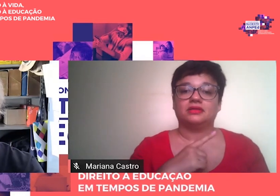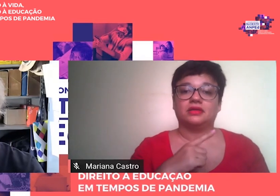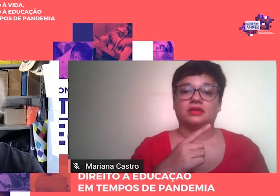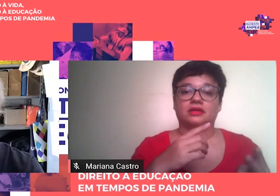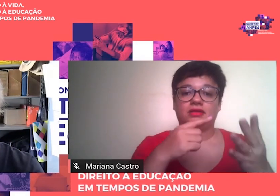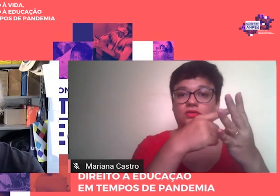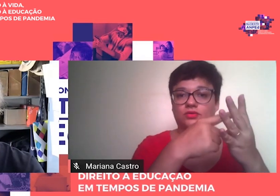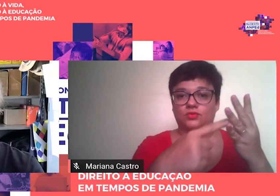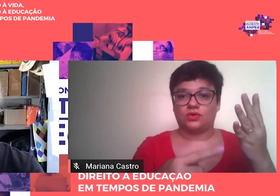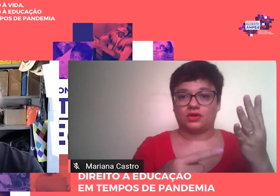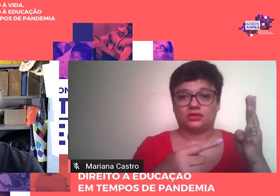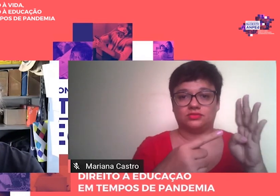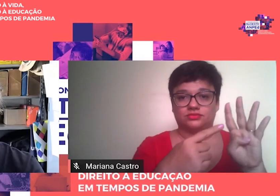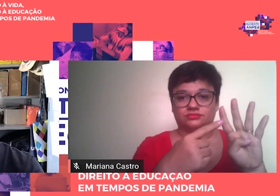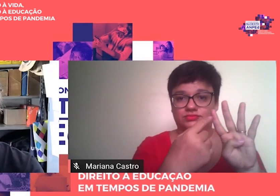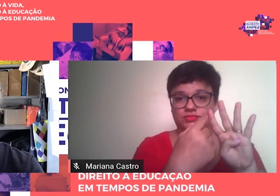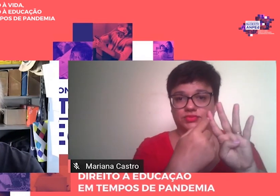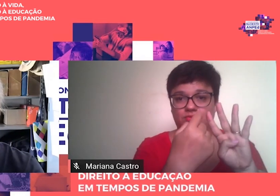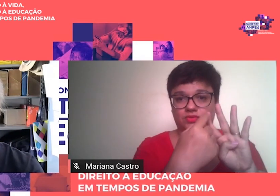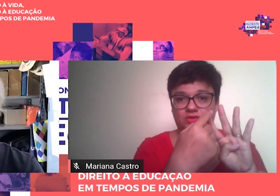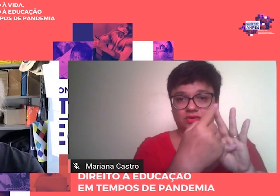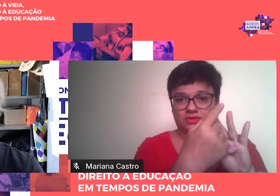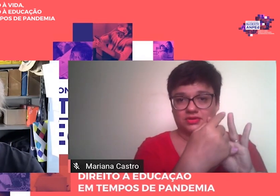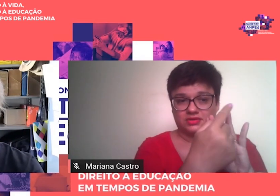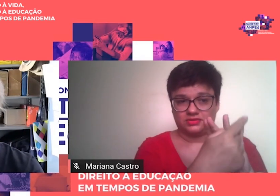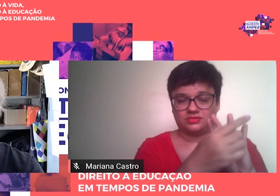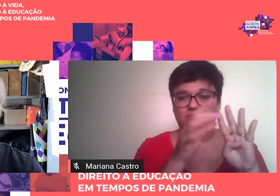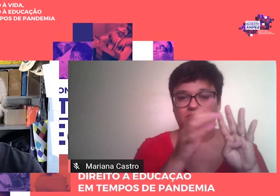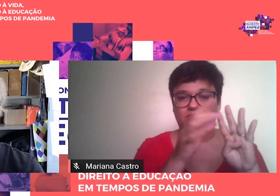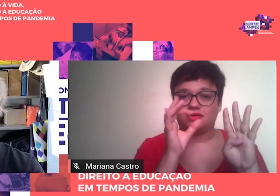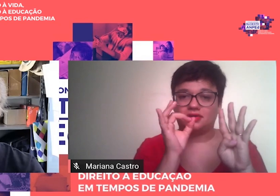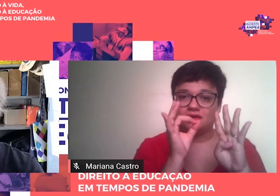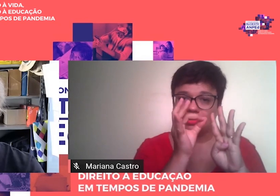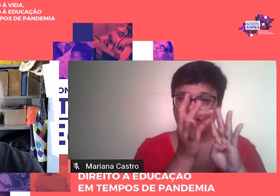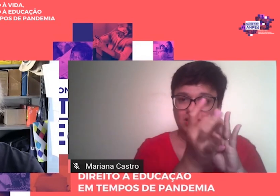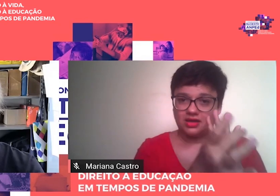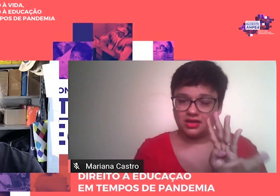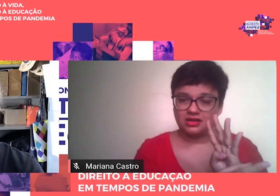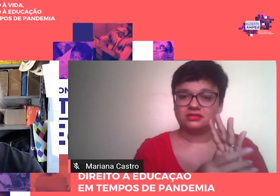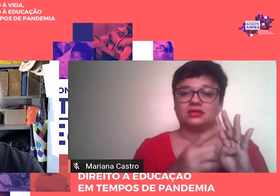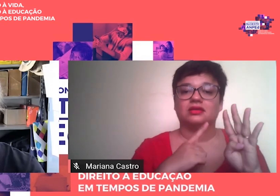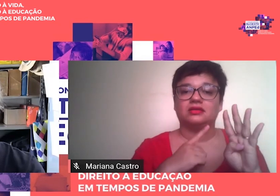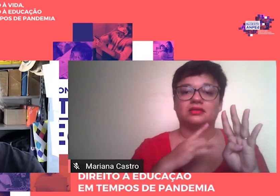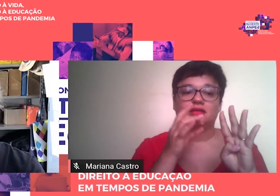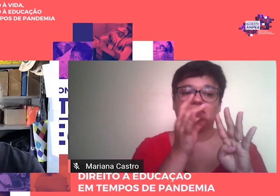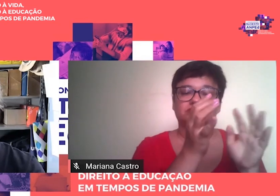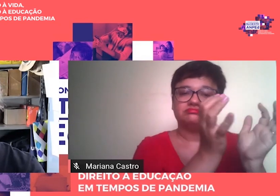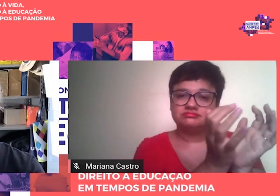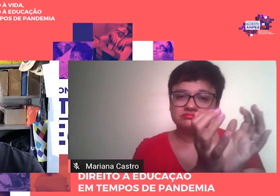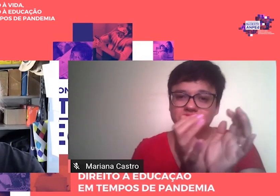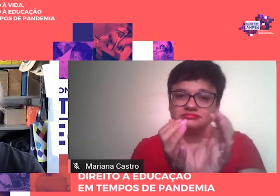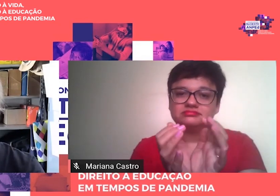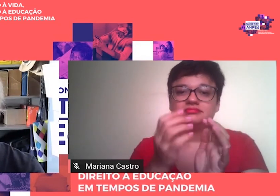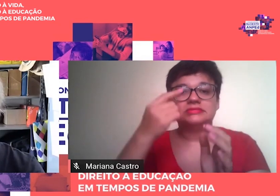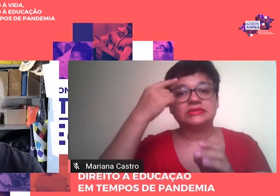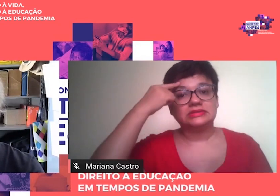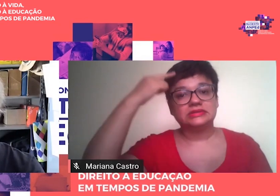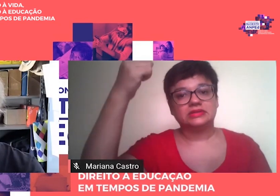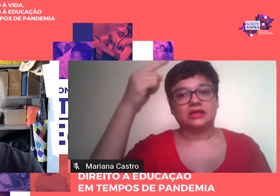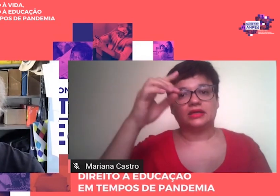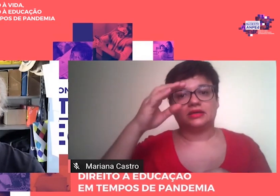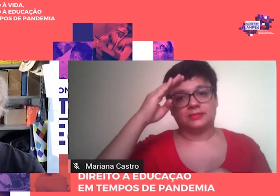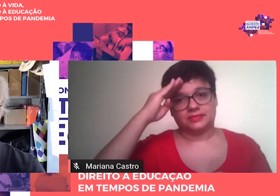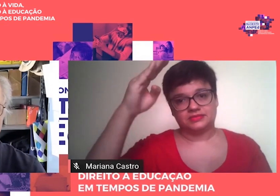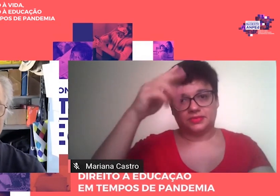grandes períodos, cada um deles correspondente à hegemonia ou predominância de determinadas ideias